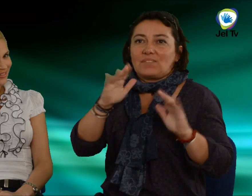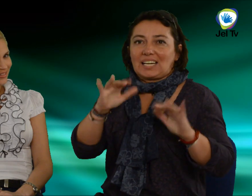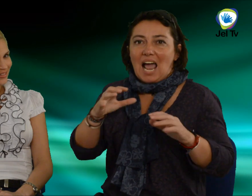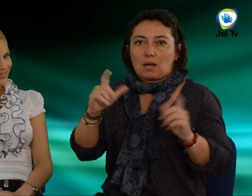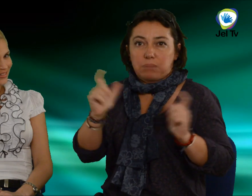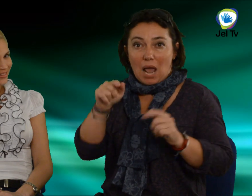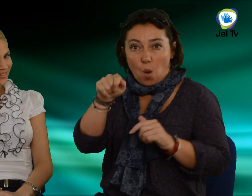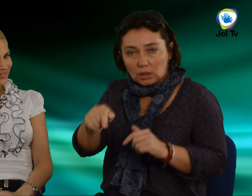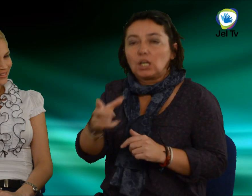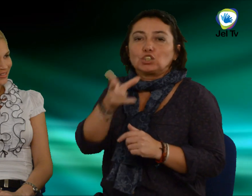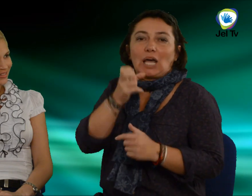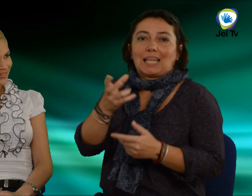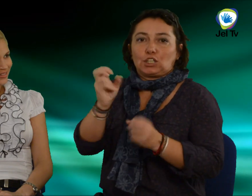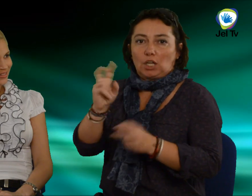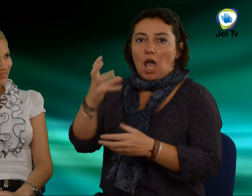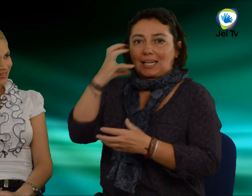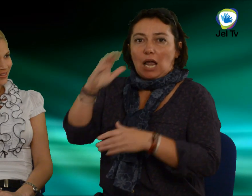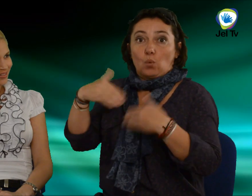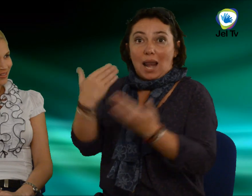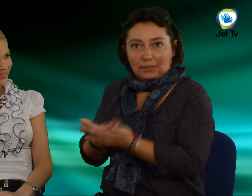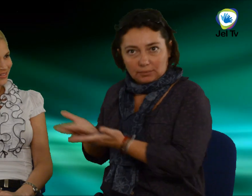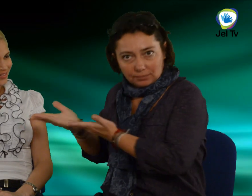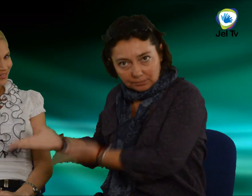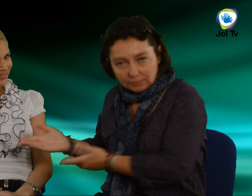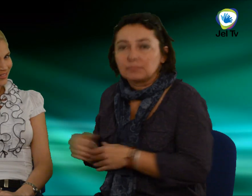Szervezet Hóvirány Válon. It is a király.